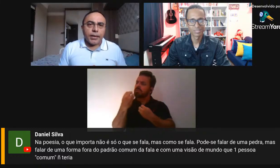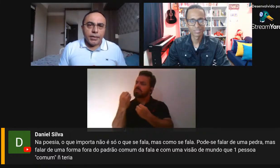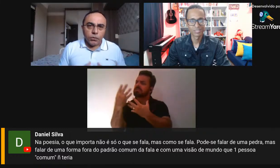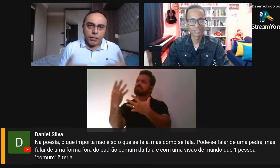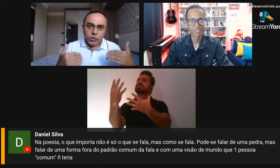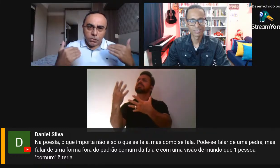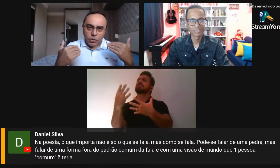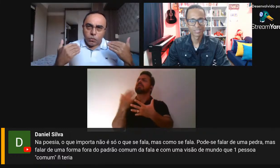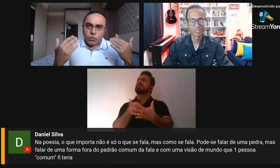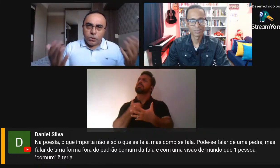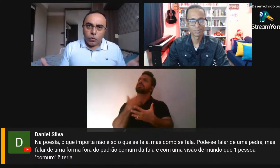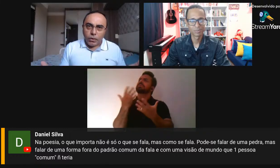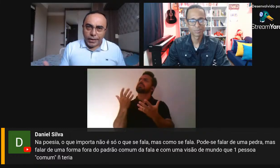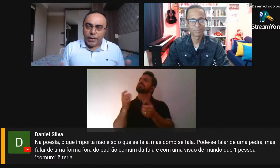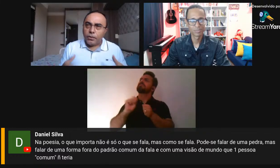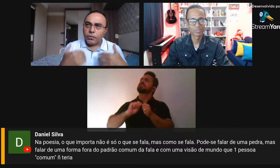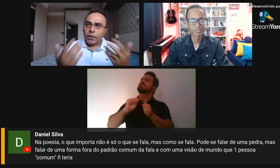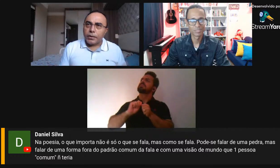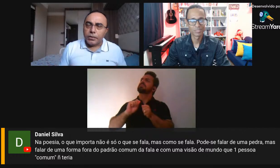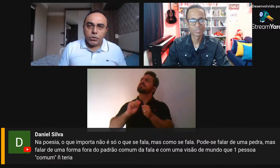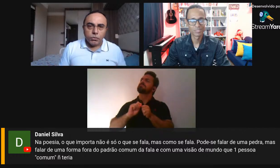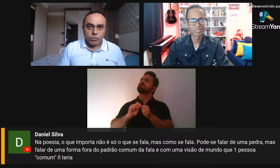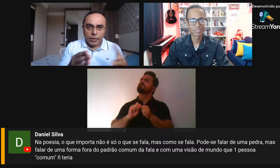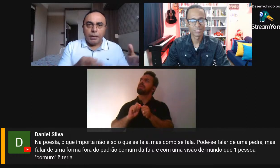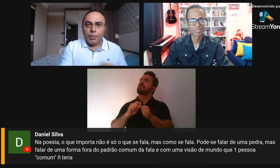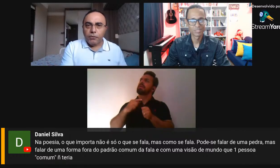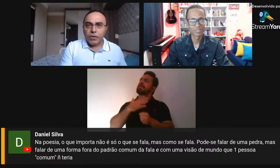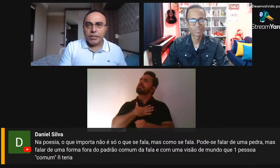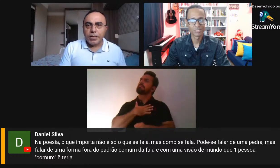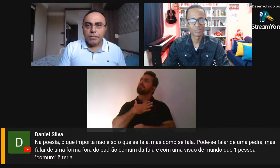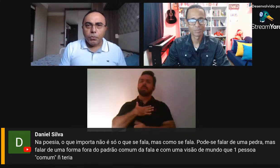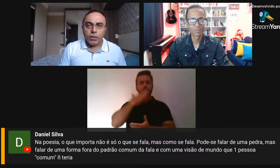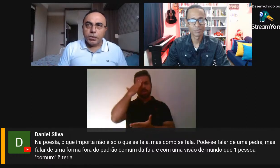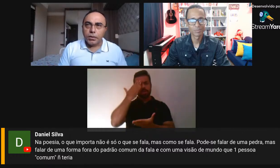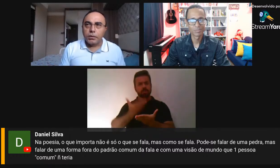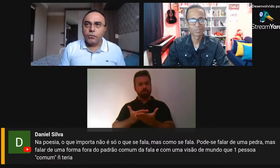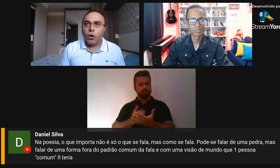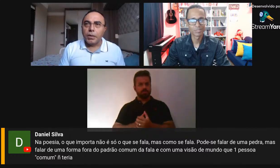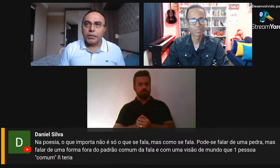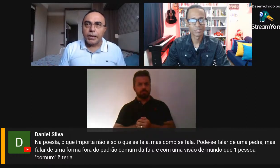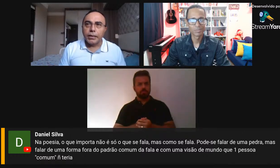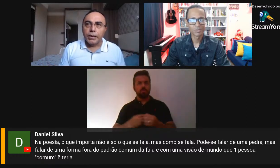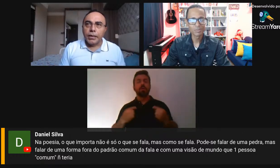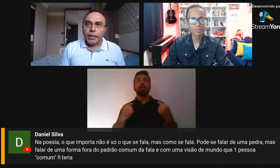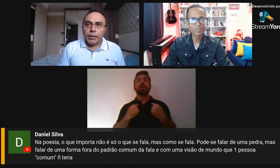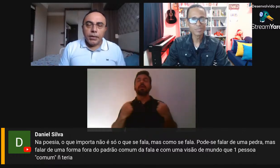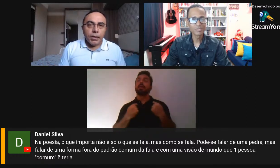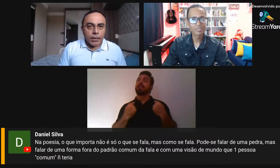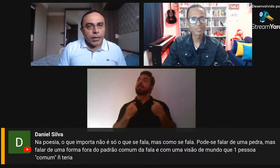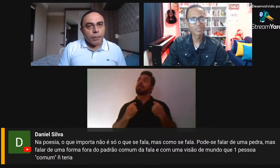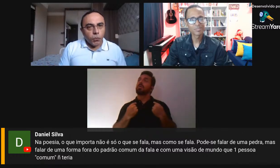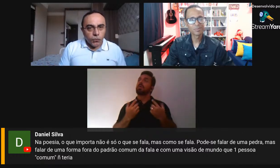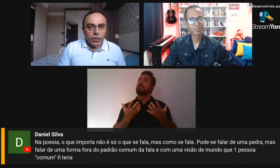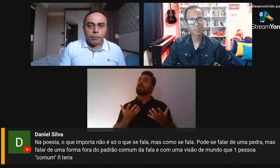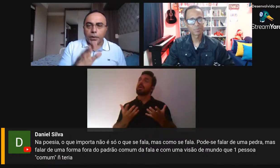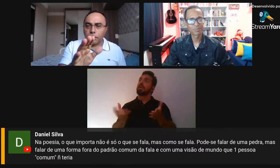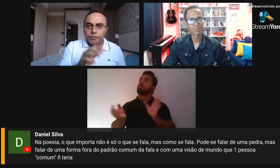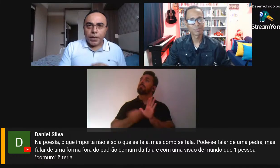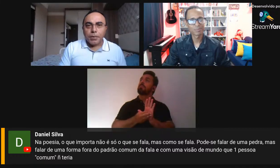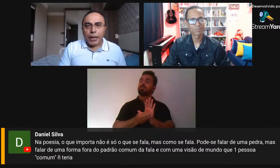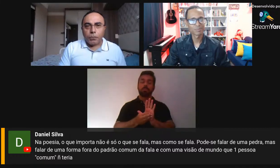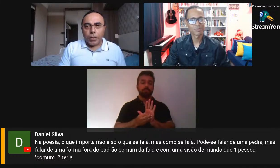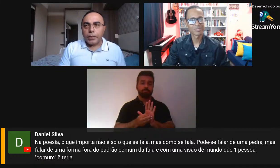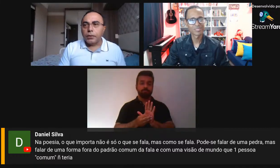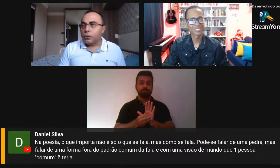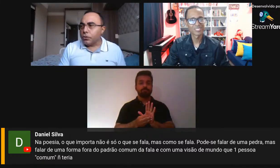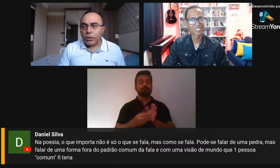É aquilo mesmo que eu creio, que eu acredito, para fazer poesia de forma séria. E ele é, por fim, para eu